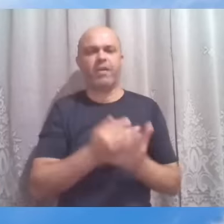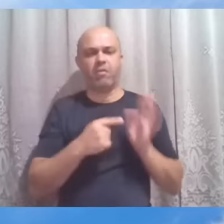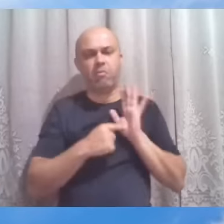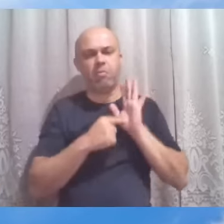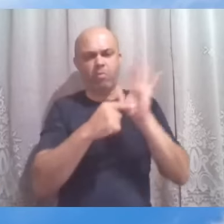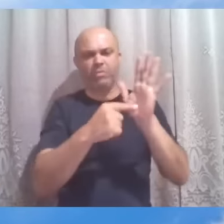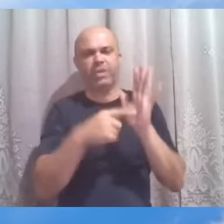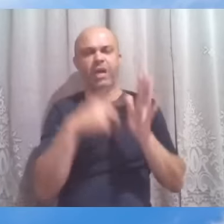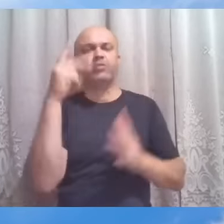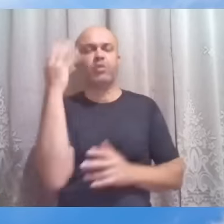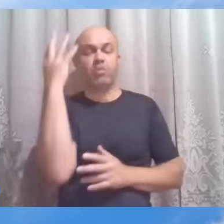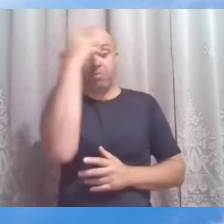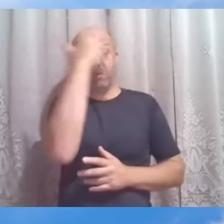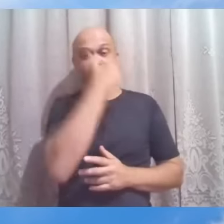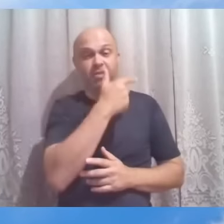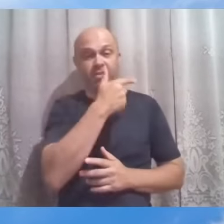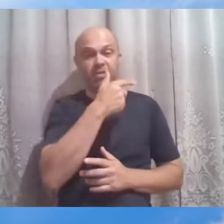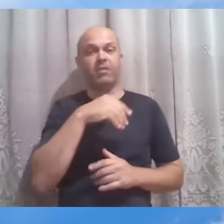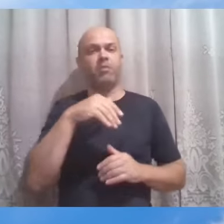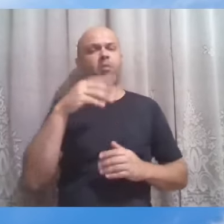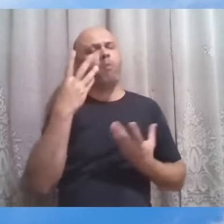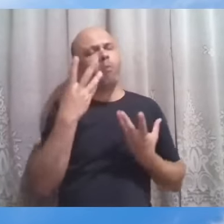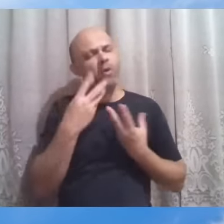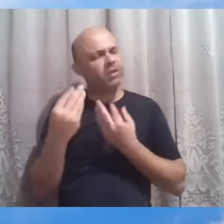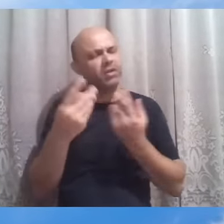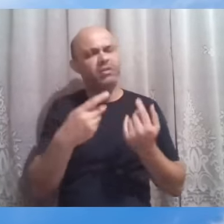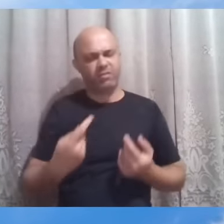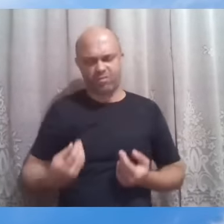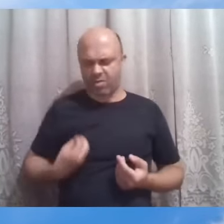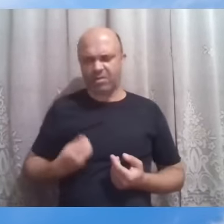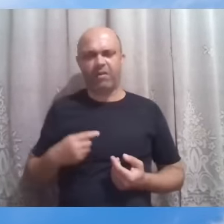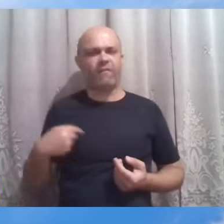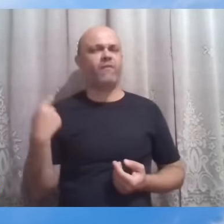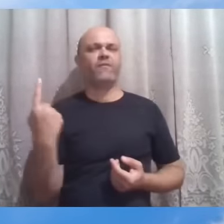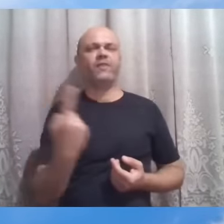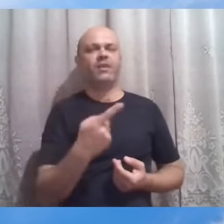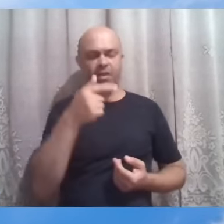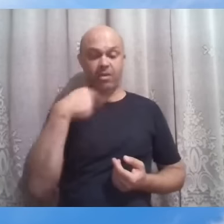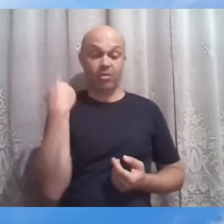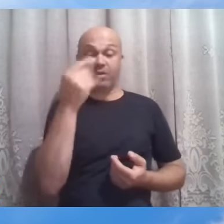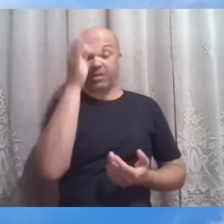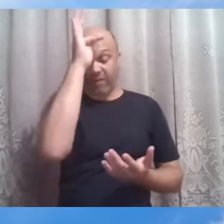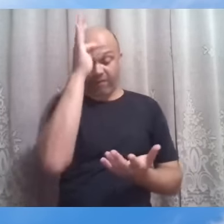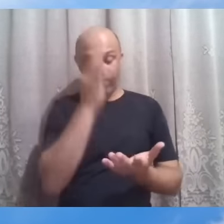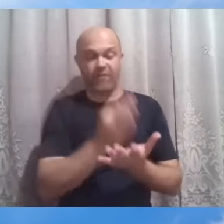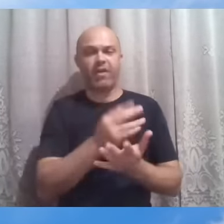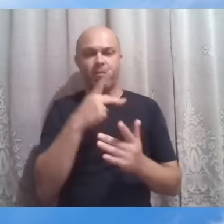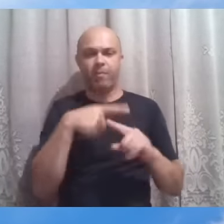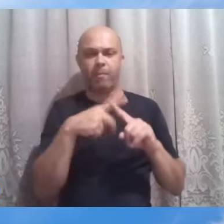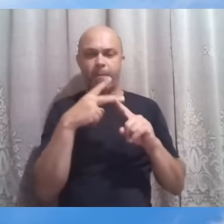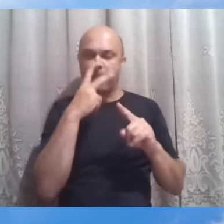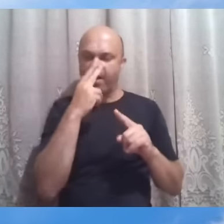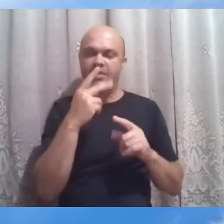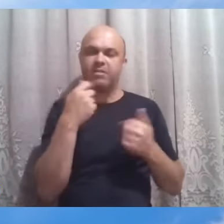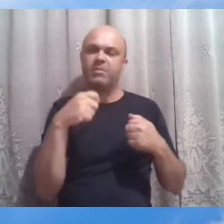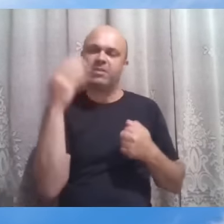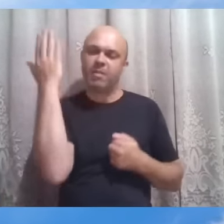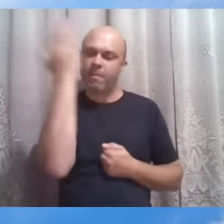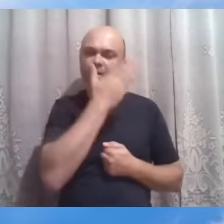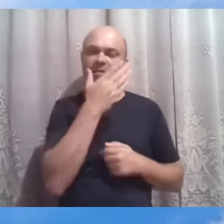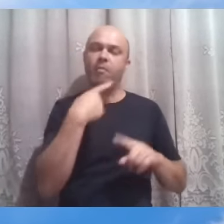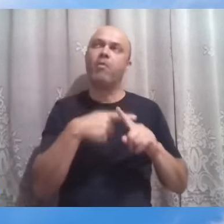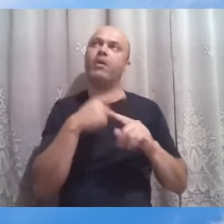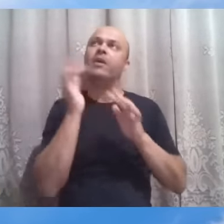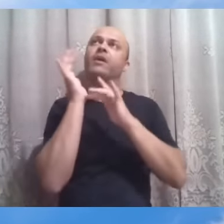Como em nossas vidas, muitas vezes estaremos com a nossa fé sendo posta à prova porque Cristo